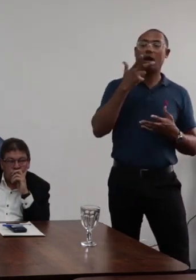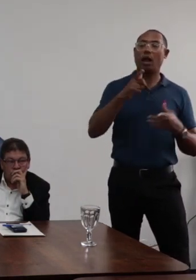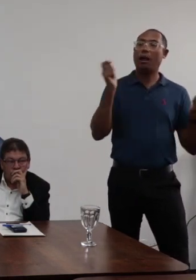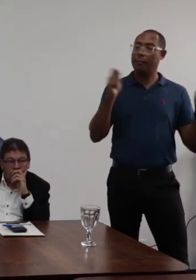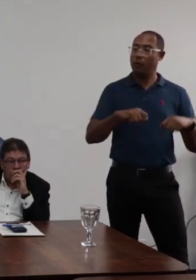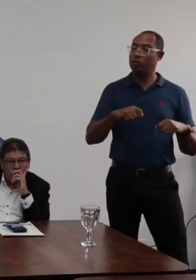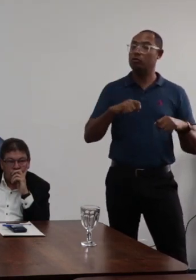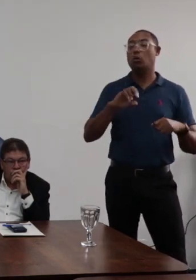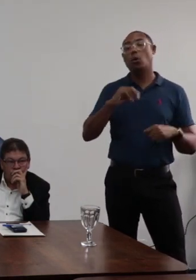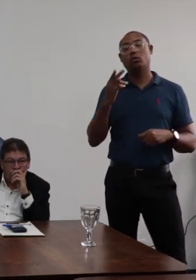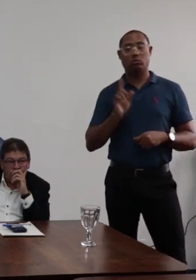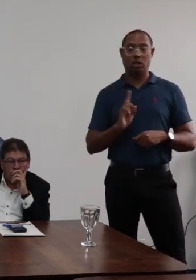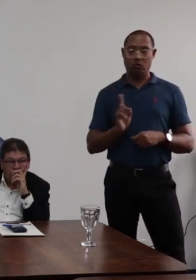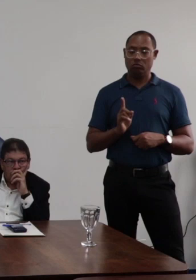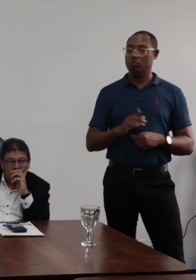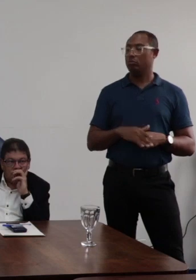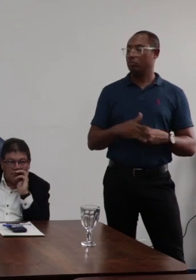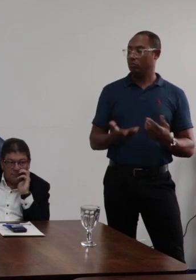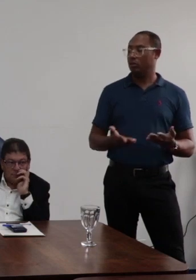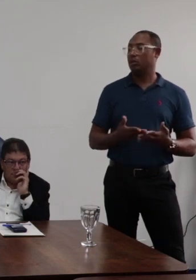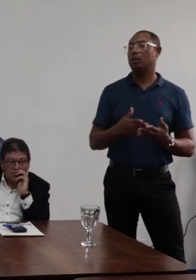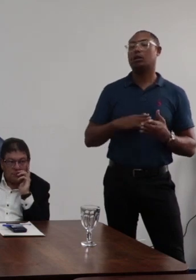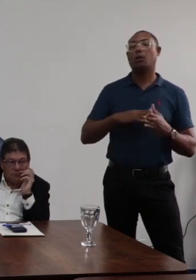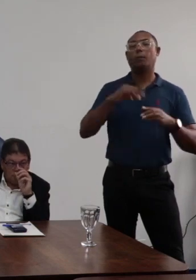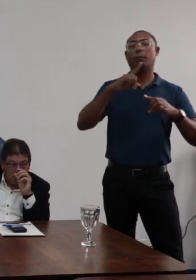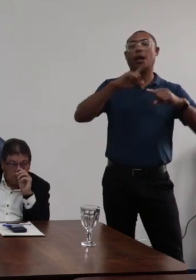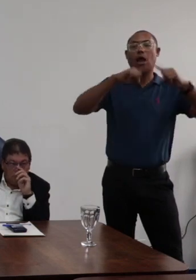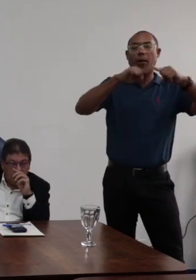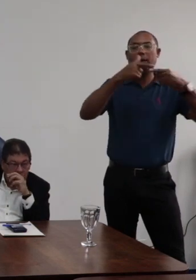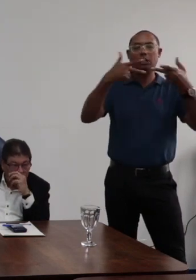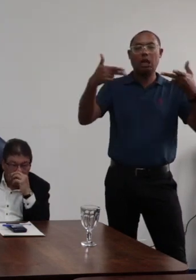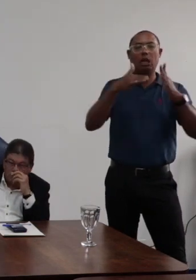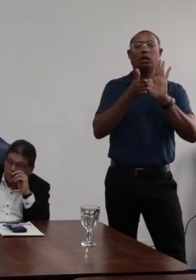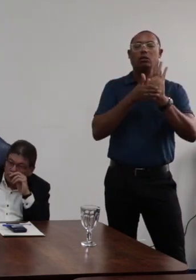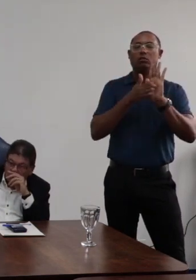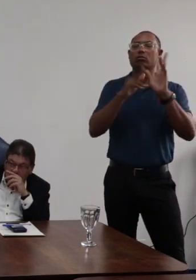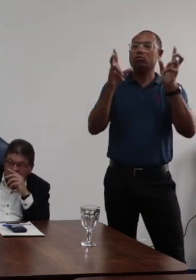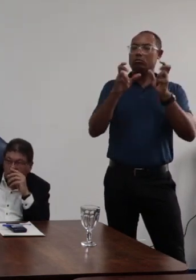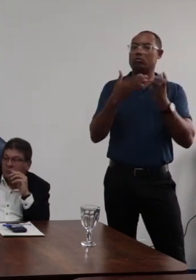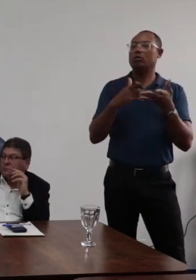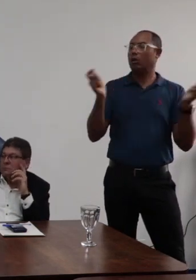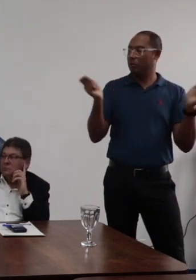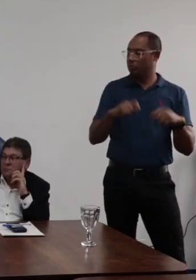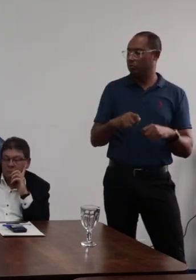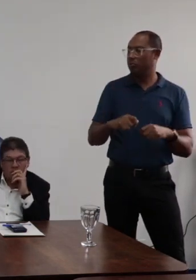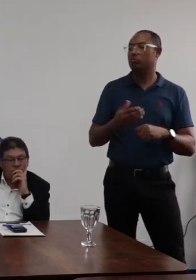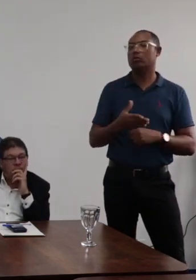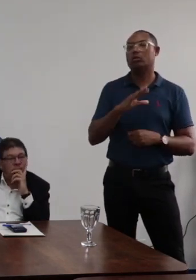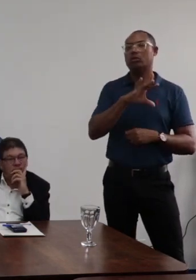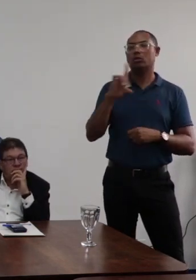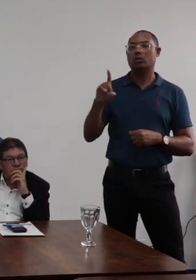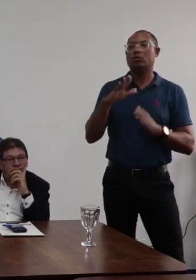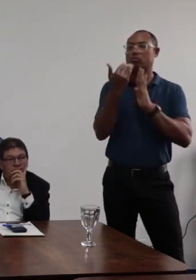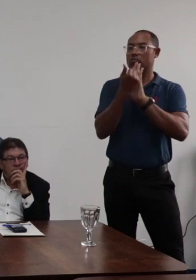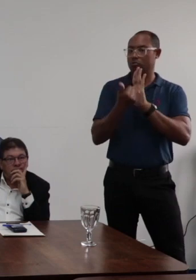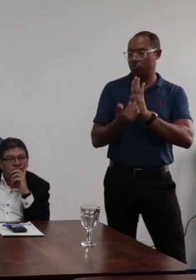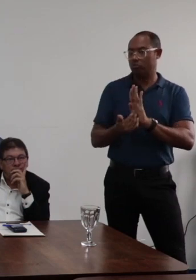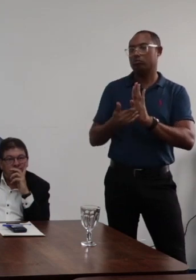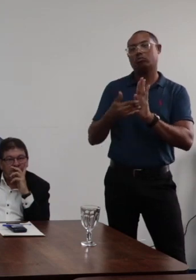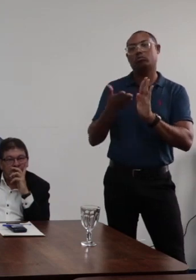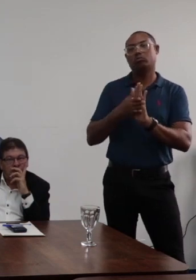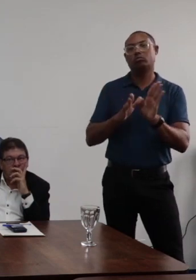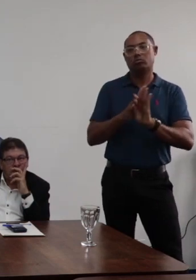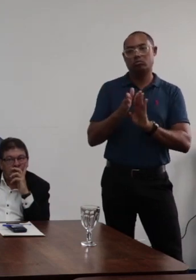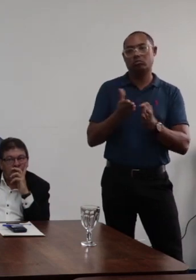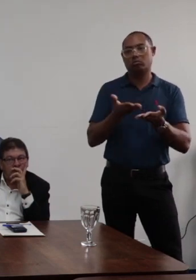necessário. Nós, pelo pelo da matéria, está aqui o nosso próprio tour de planejamento que vai fazer